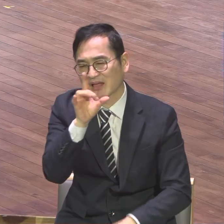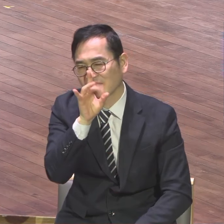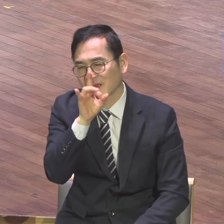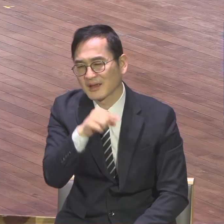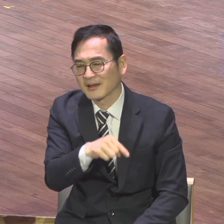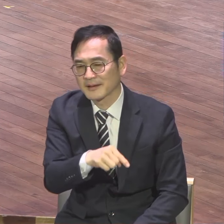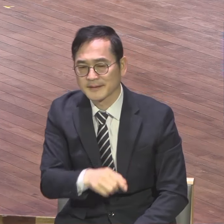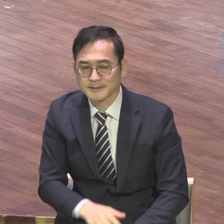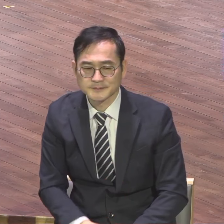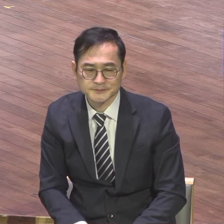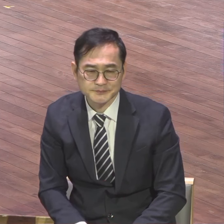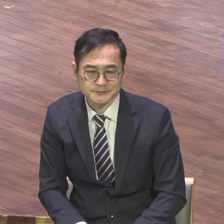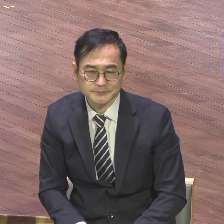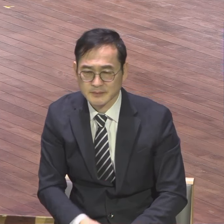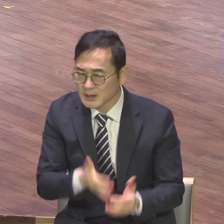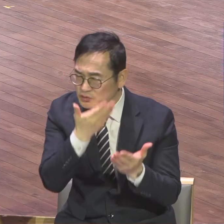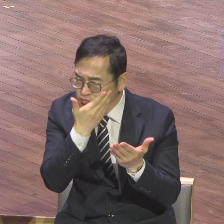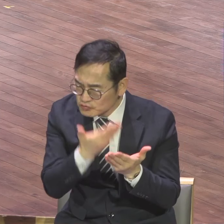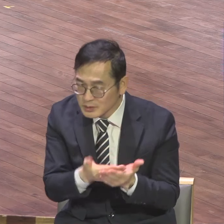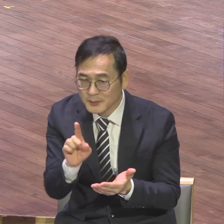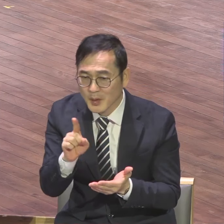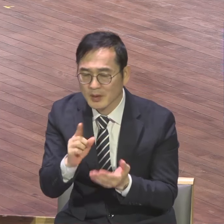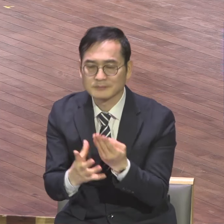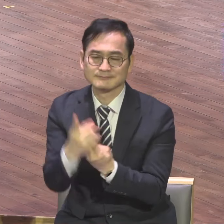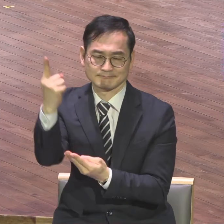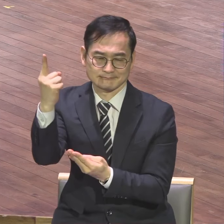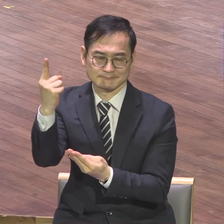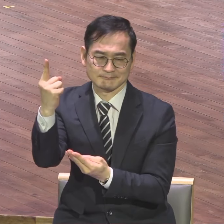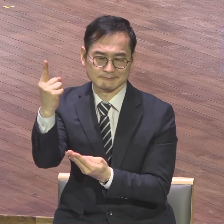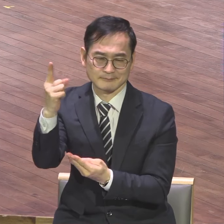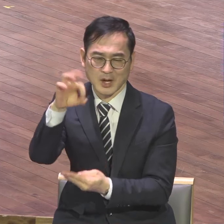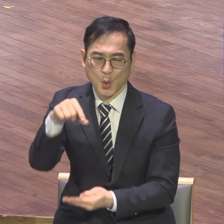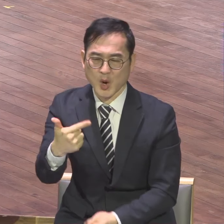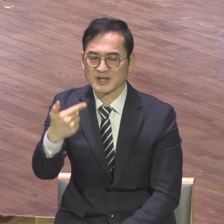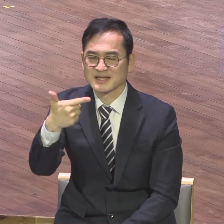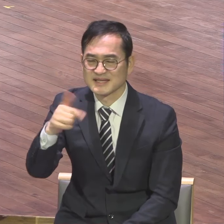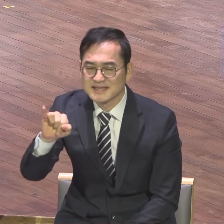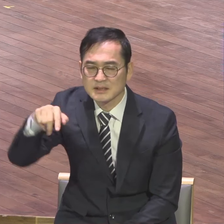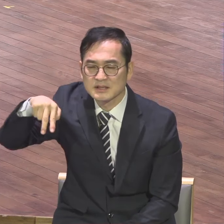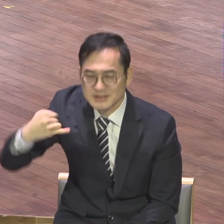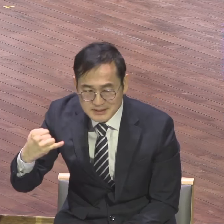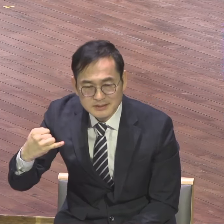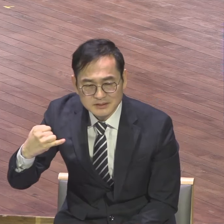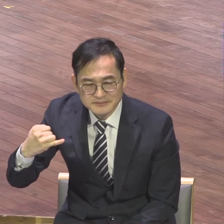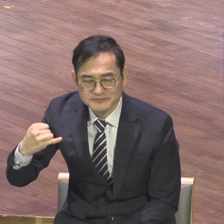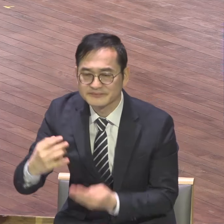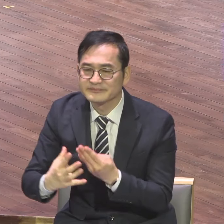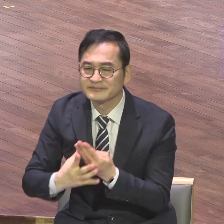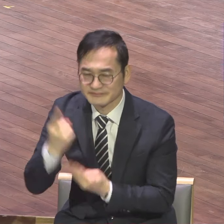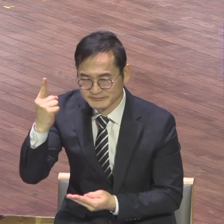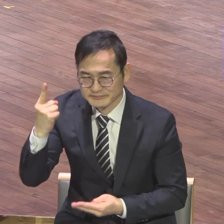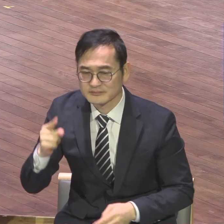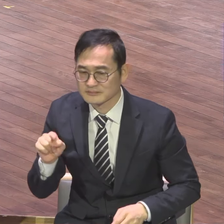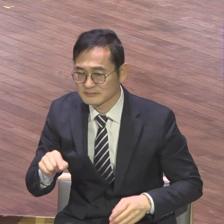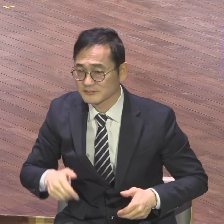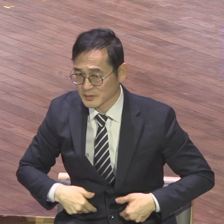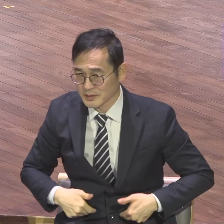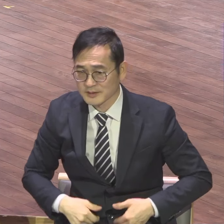가장 중요한 게 뭐냐 원리스예요. 원리스. 원리스는 사실 아무리